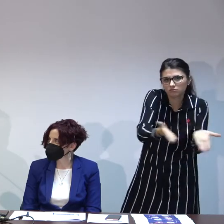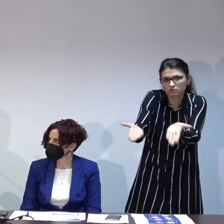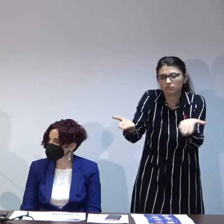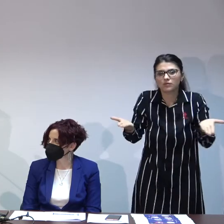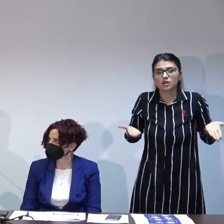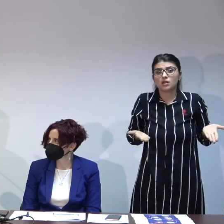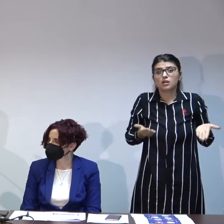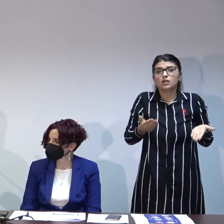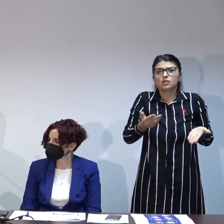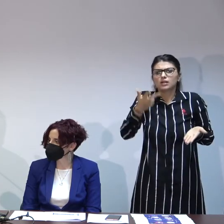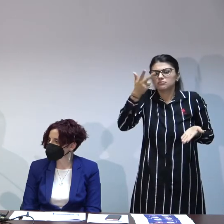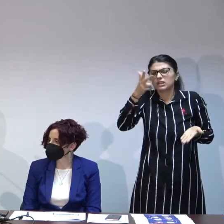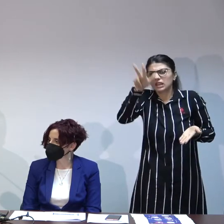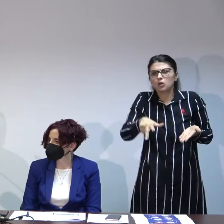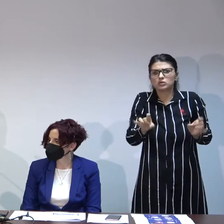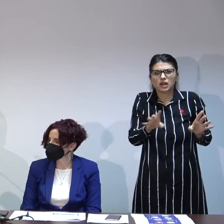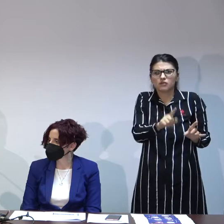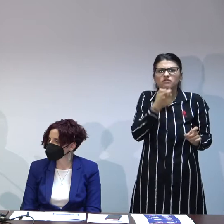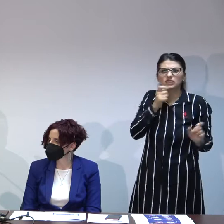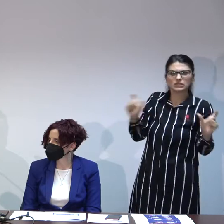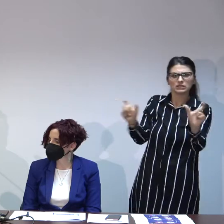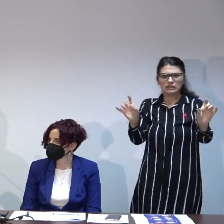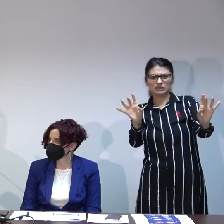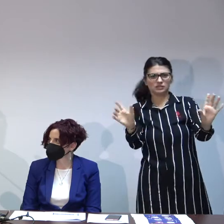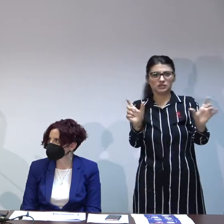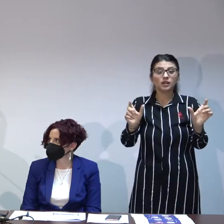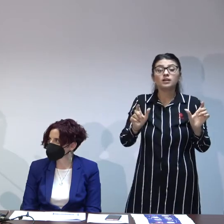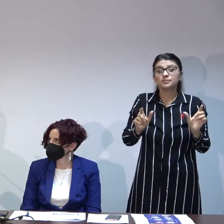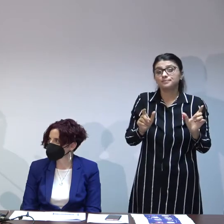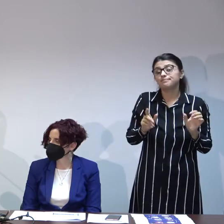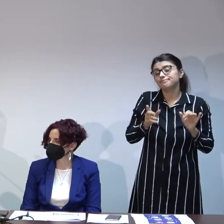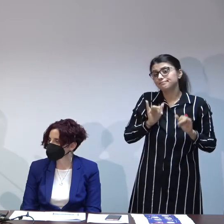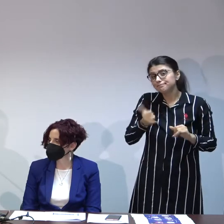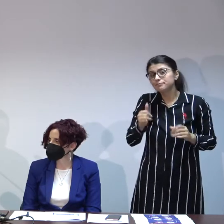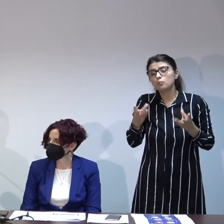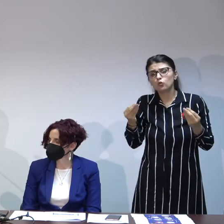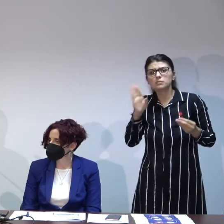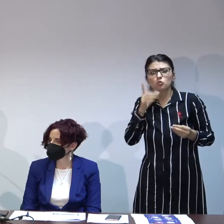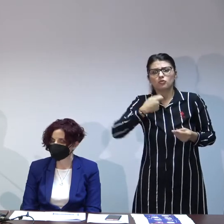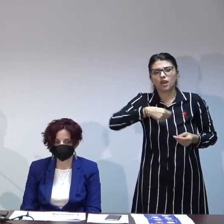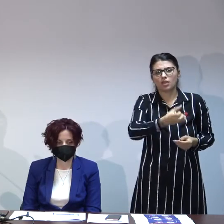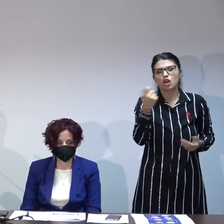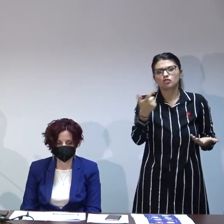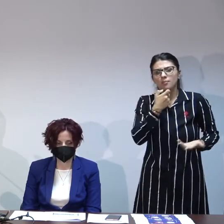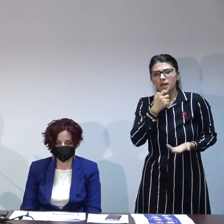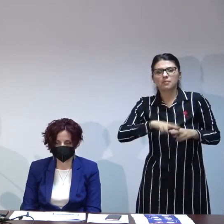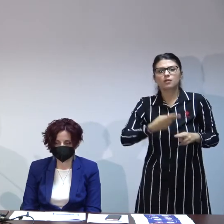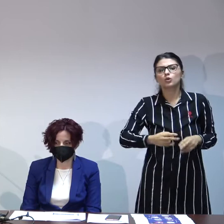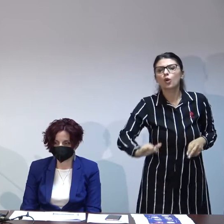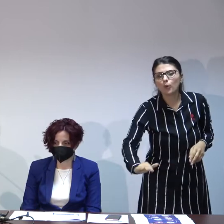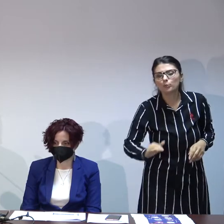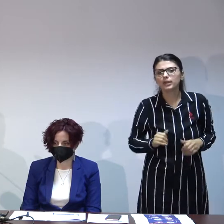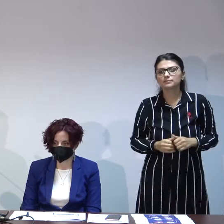nimeni din cauza vârstei sunt relativ puțini oameni care merg până la o vârstă atât de înaintată și motivul pentru care credem noi